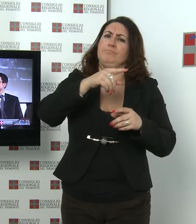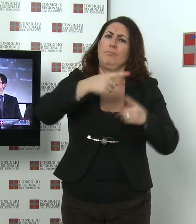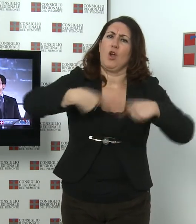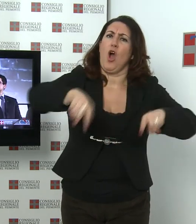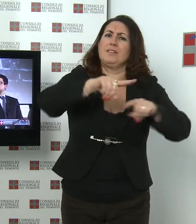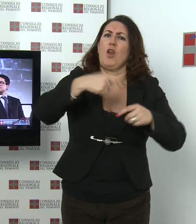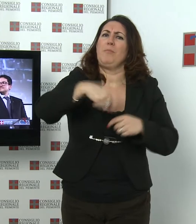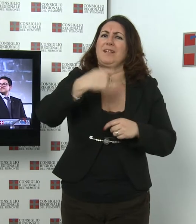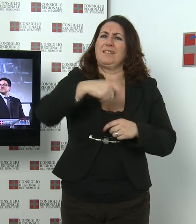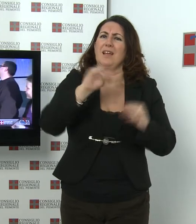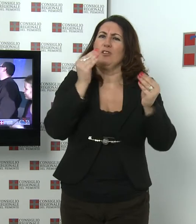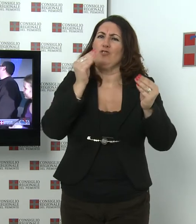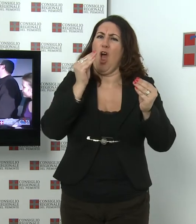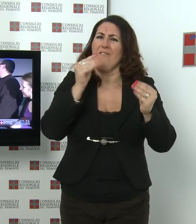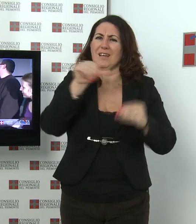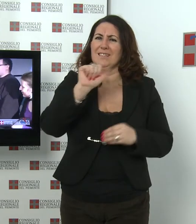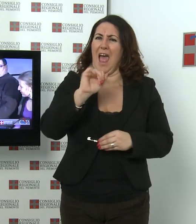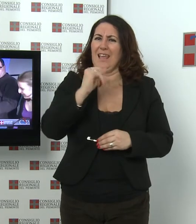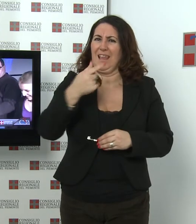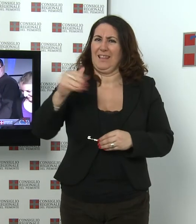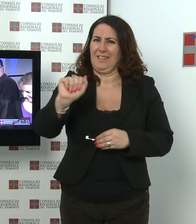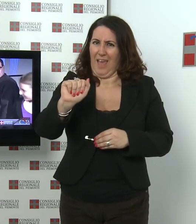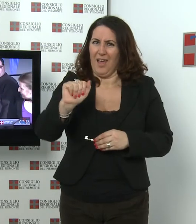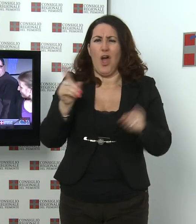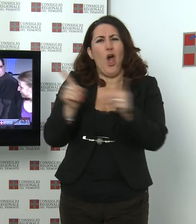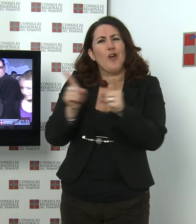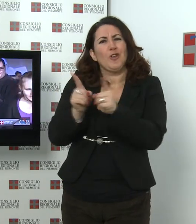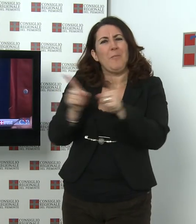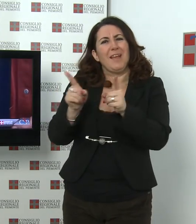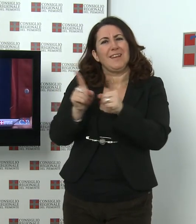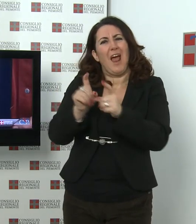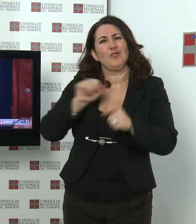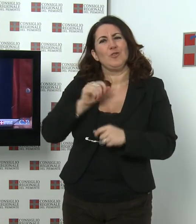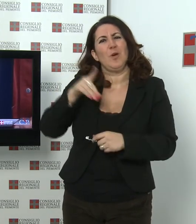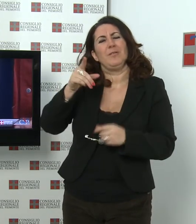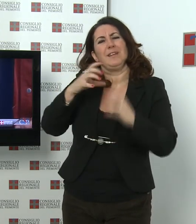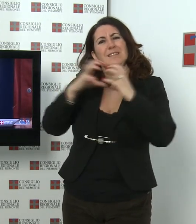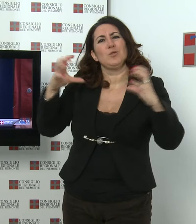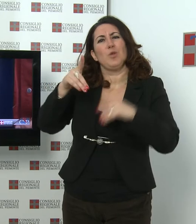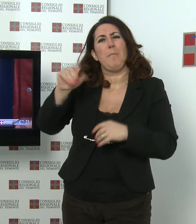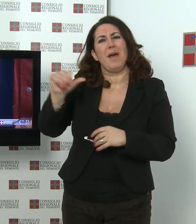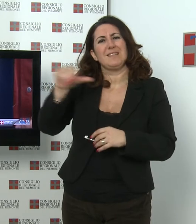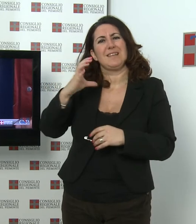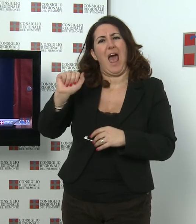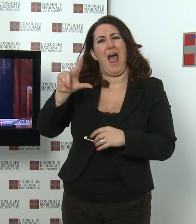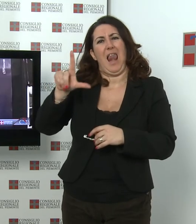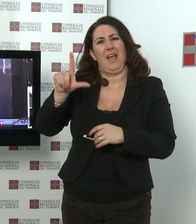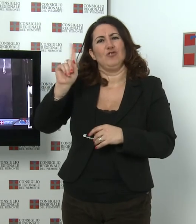Giovani Davide Saitta hanno consegnato al cortometraggio Hop dell'Istituto Pascal di Gioveno il premio consulta regionale dei giovani nell